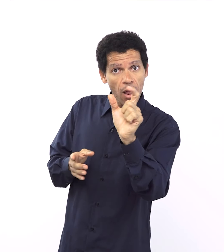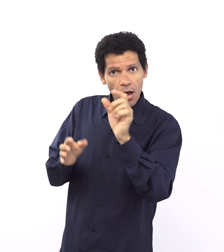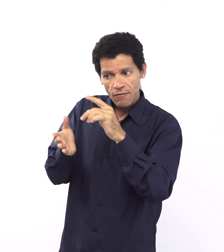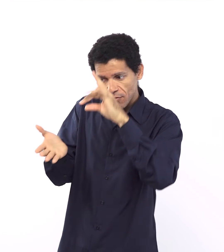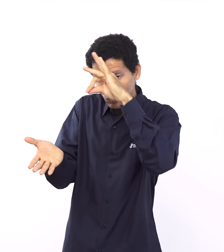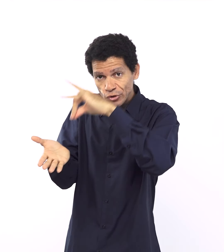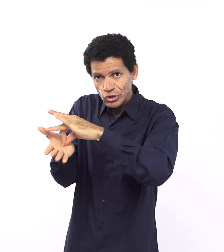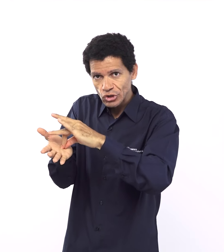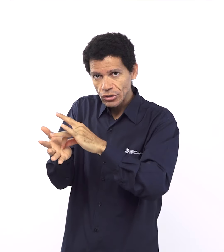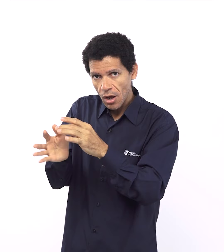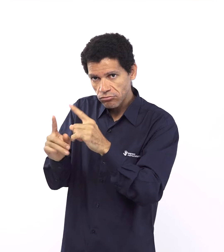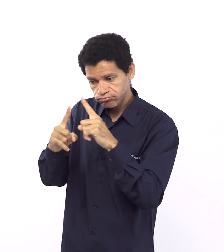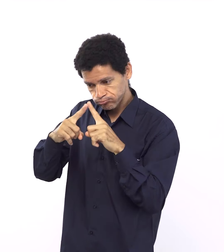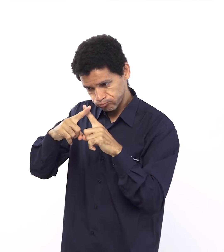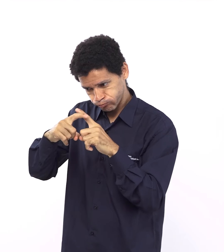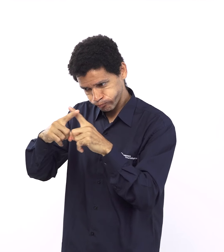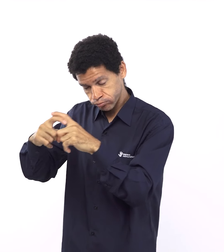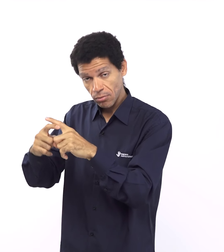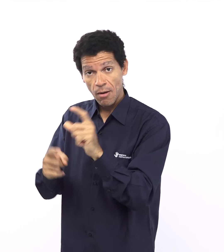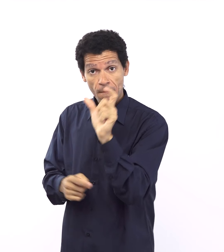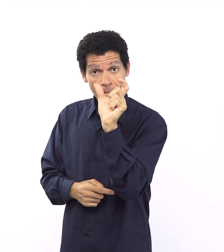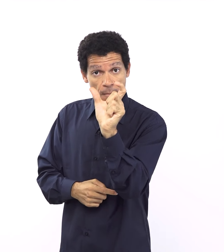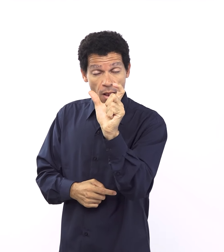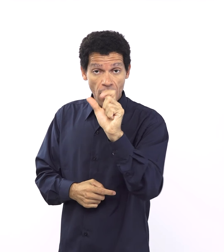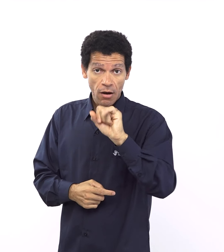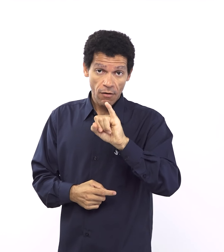daquilo que é justo, né, não que ele fosse de fato um homem